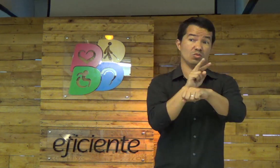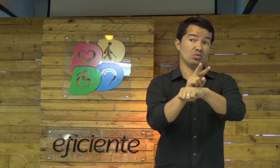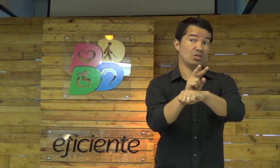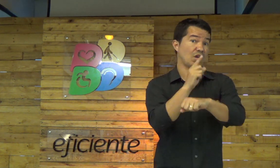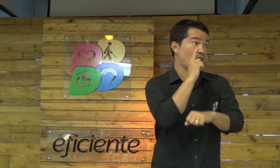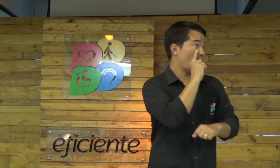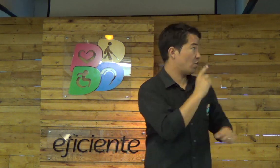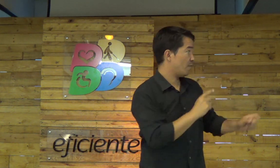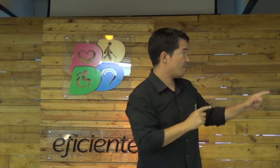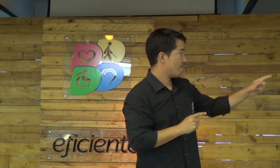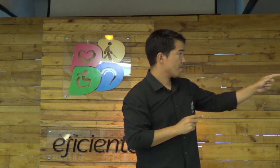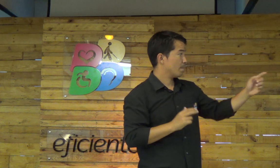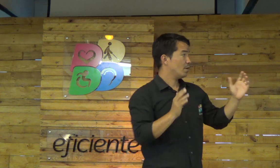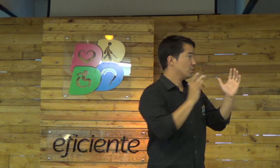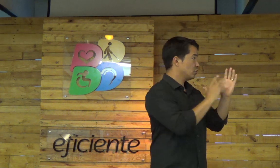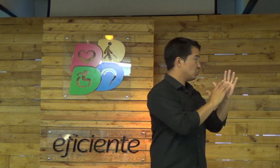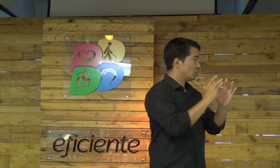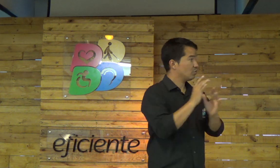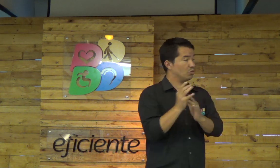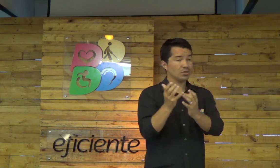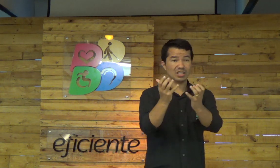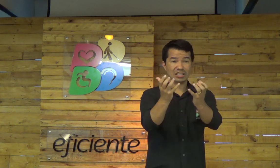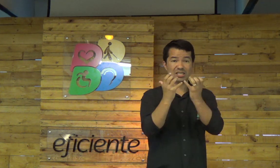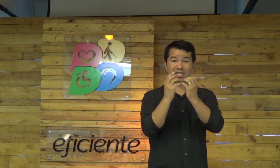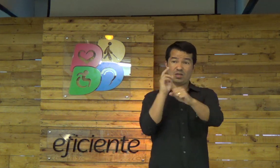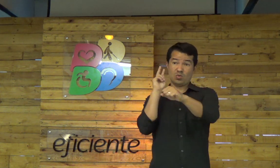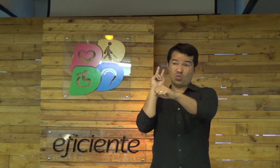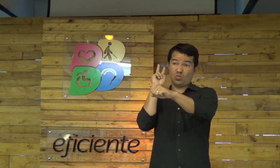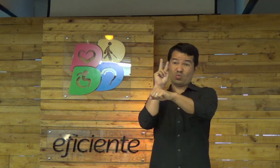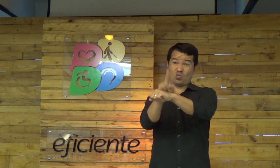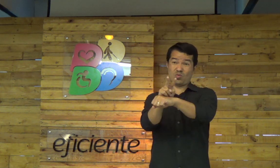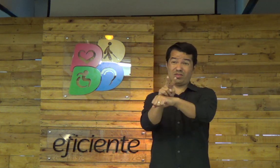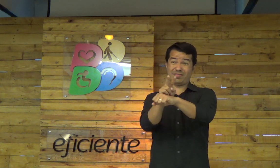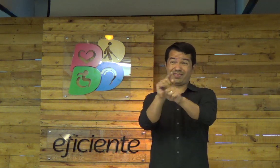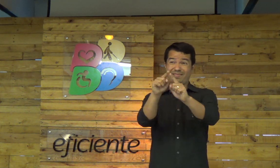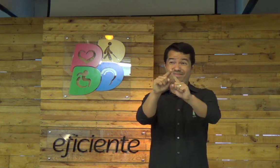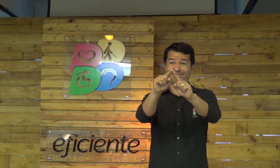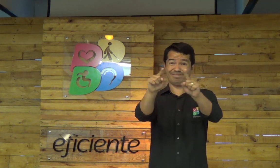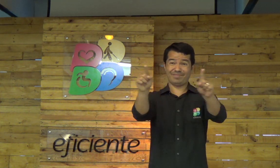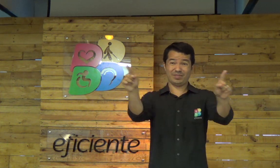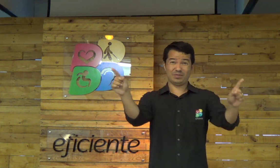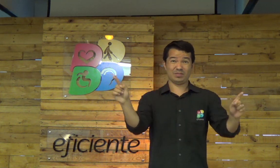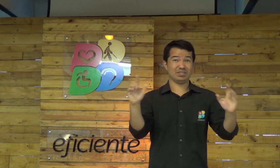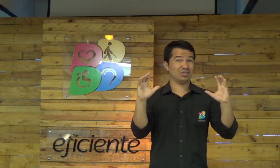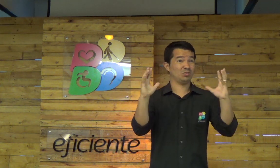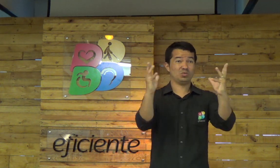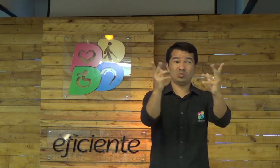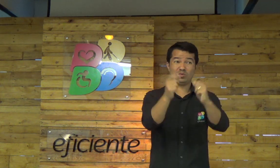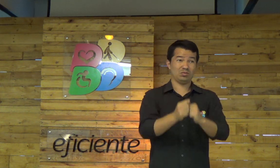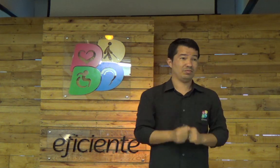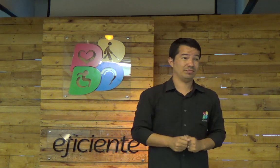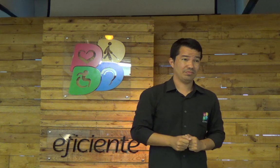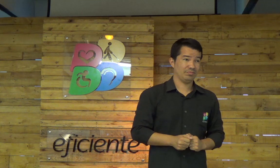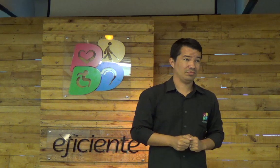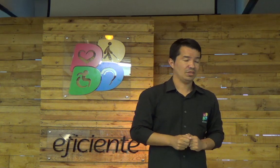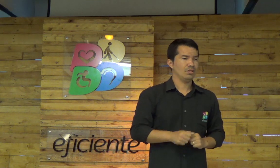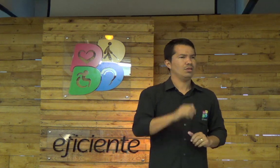vida, para tudo. Jesus, Ele quer cuidar de você. em todas